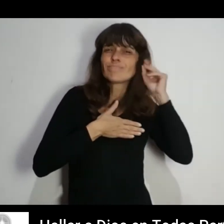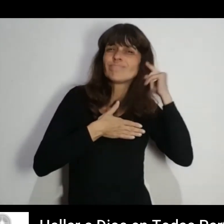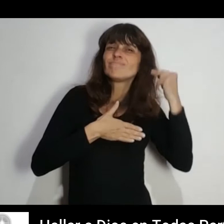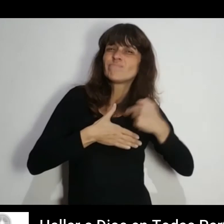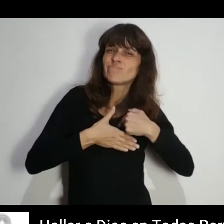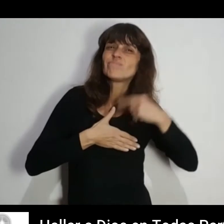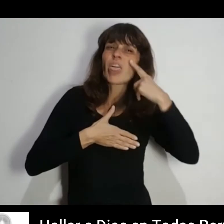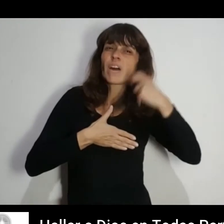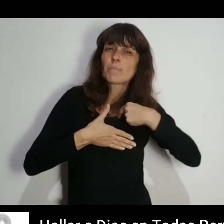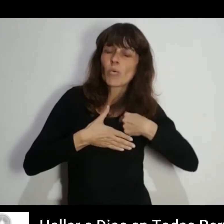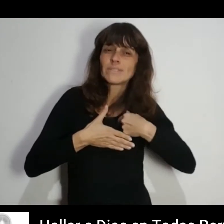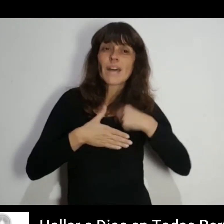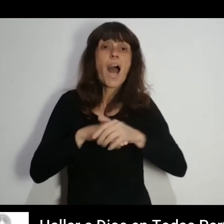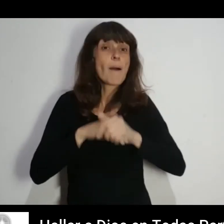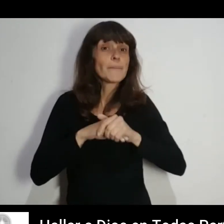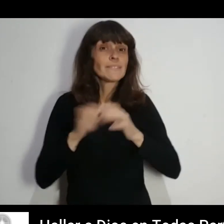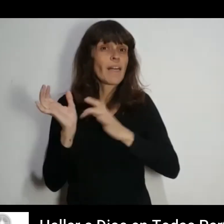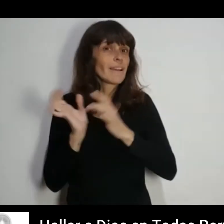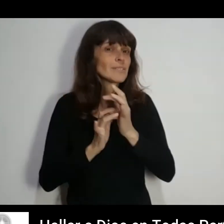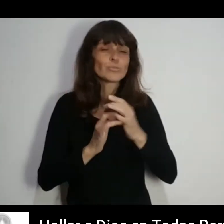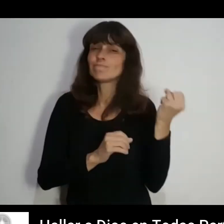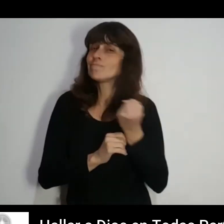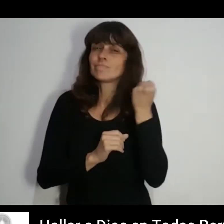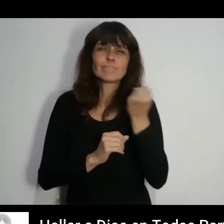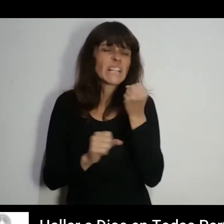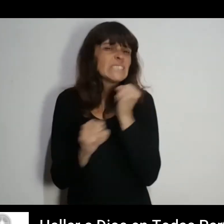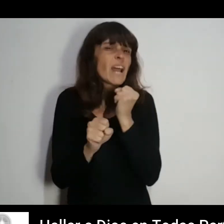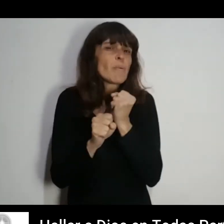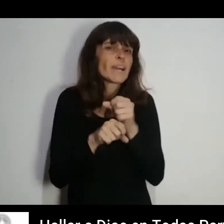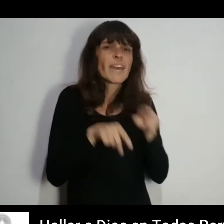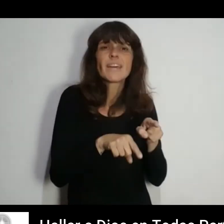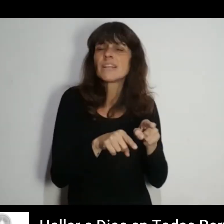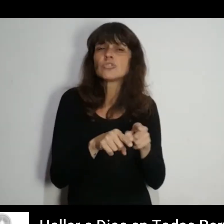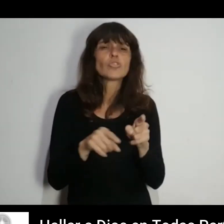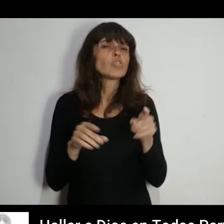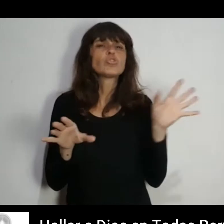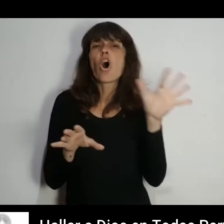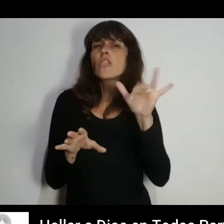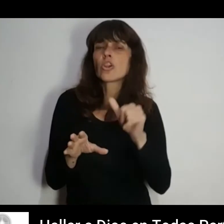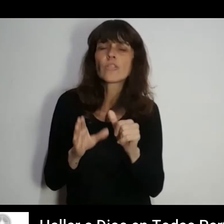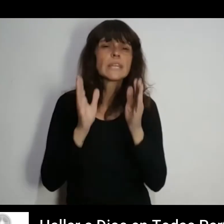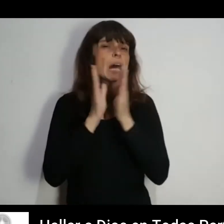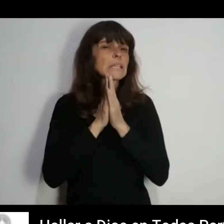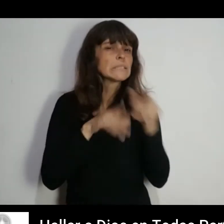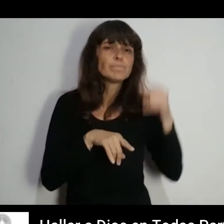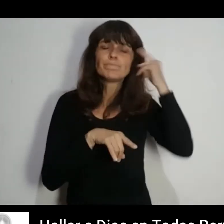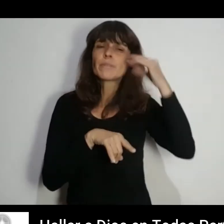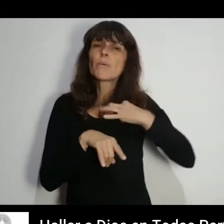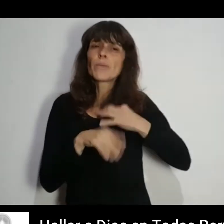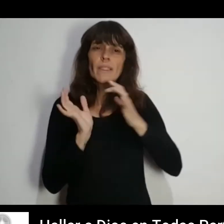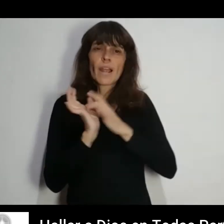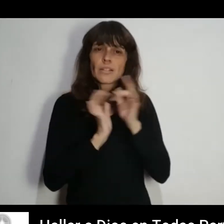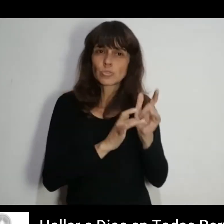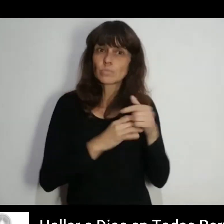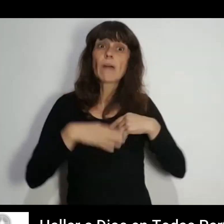En esto Mi amistad con Jesús fue de gran ayuda Trabajé en ello todos los días Rezando con las historias de la vida de